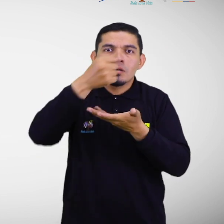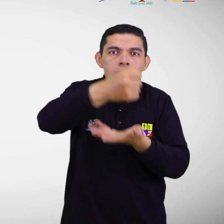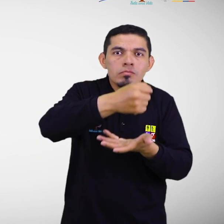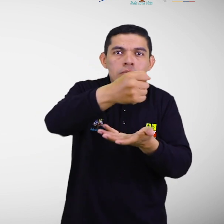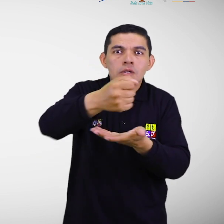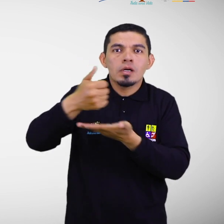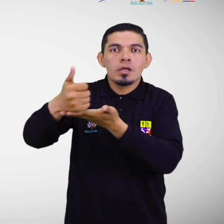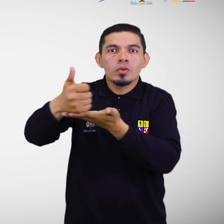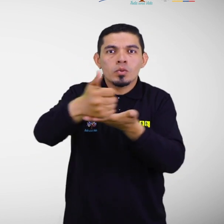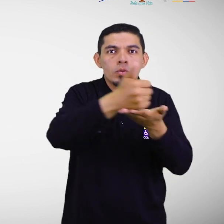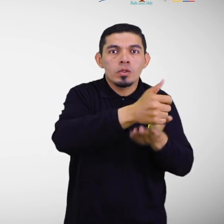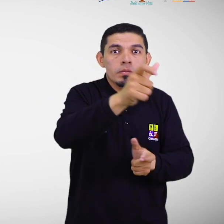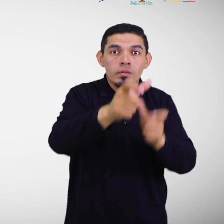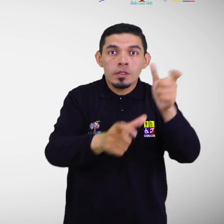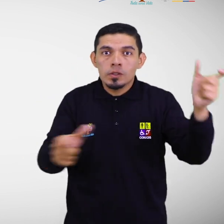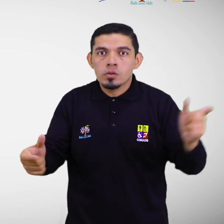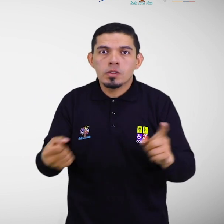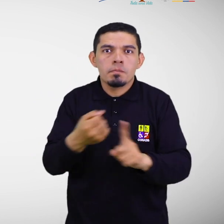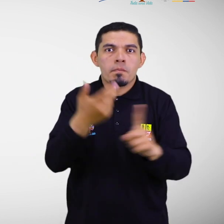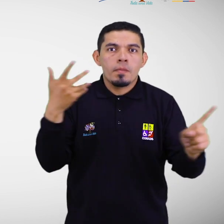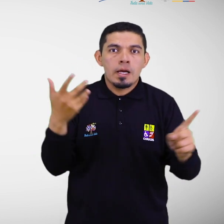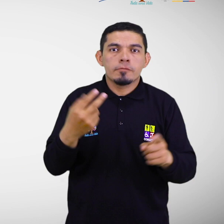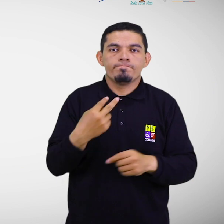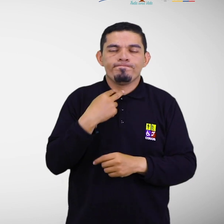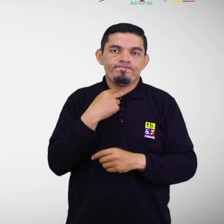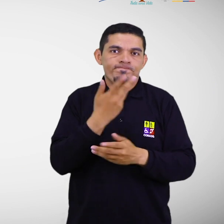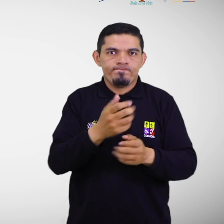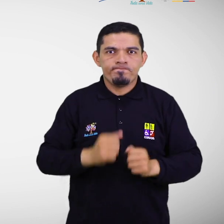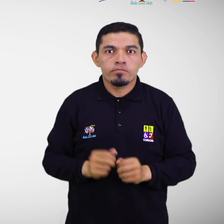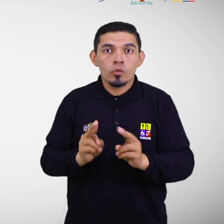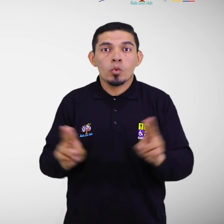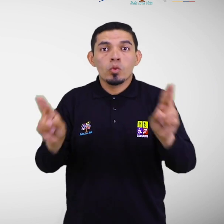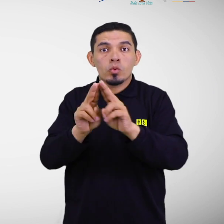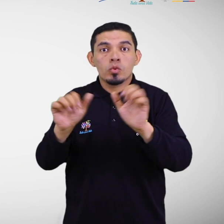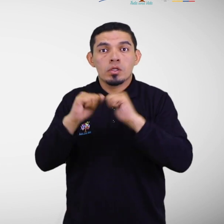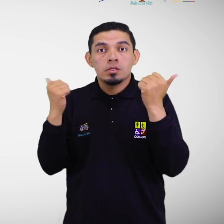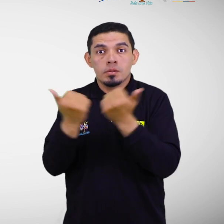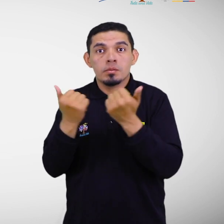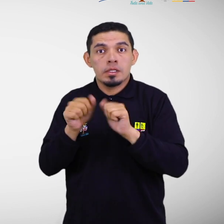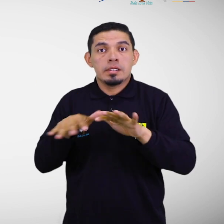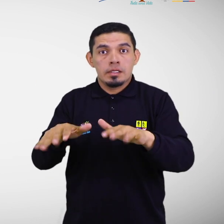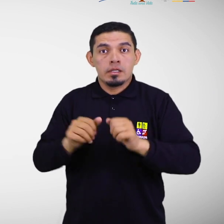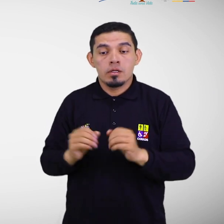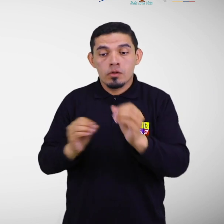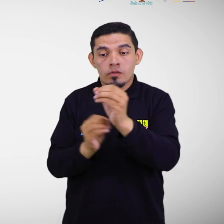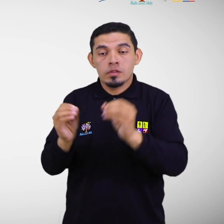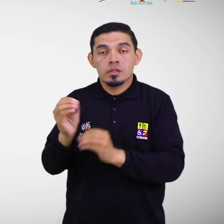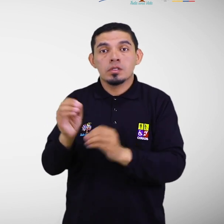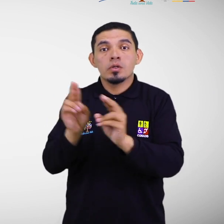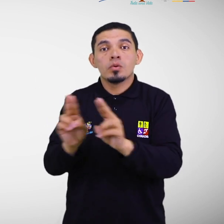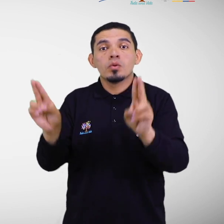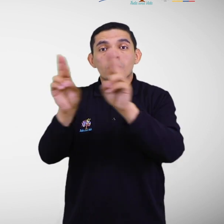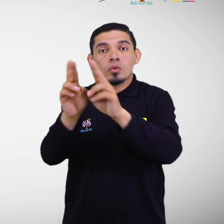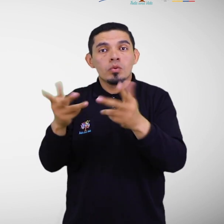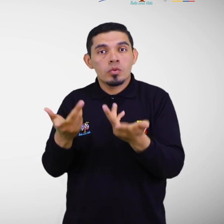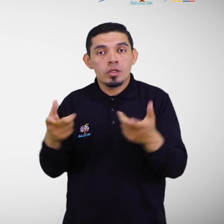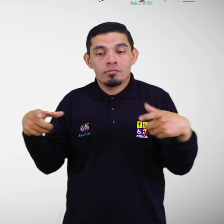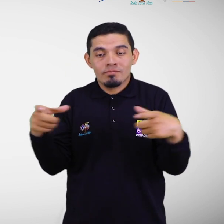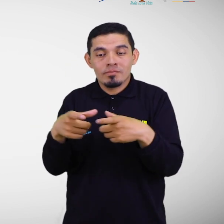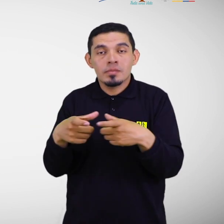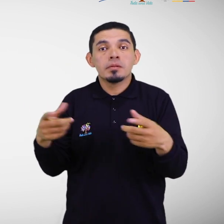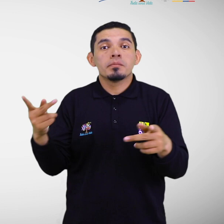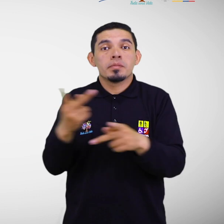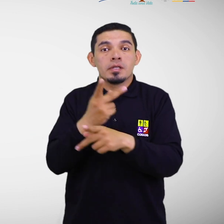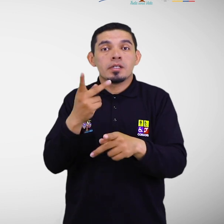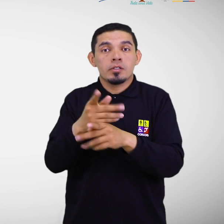de subsistencia de la población afectada, Naciones Unidas Asamblea General, Oficina de las Naciones Unidas para la Reducción